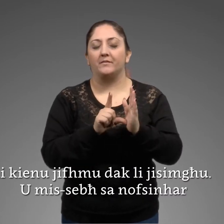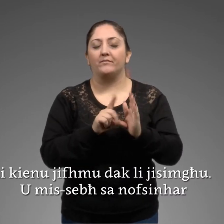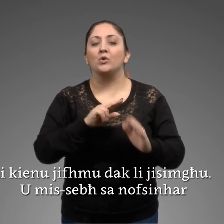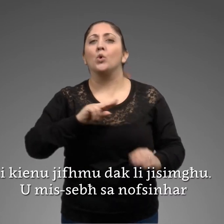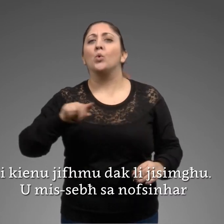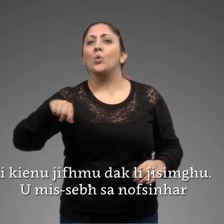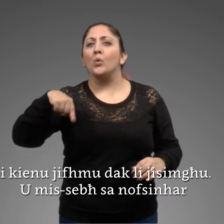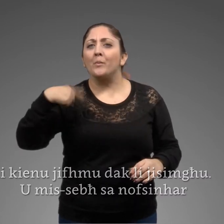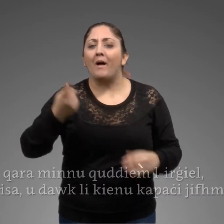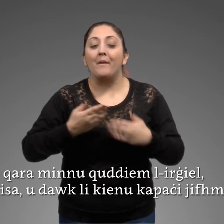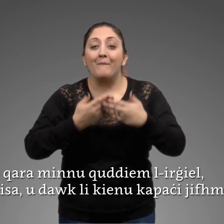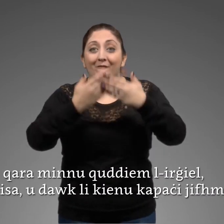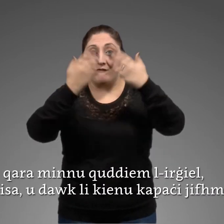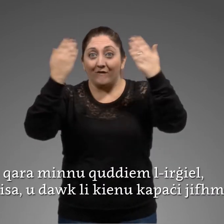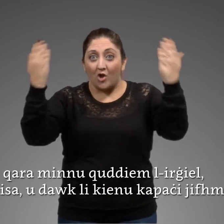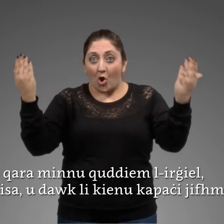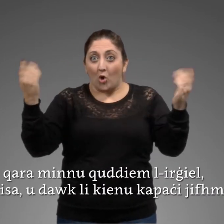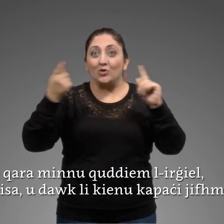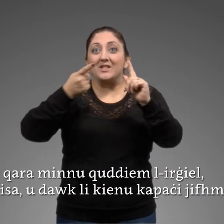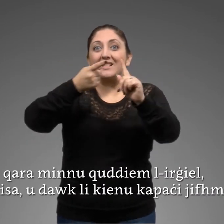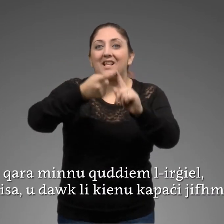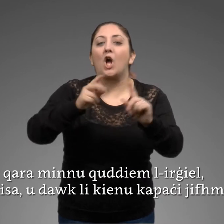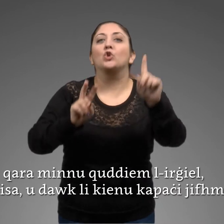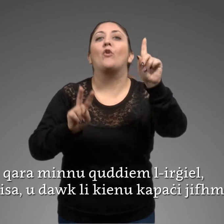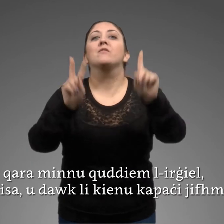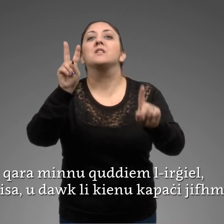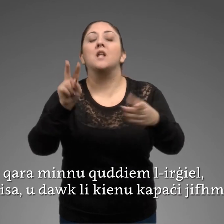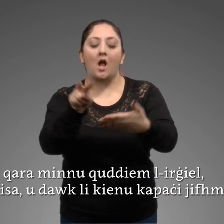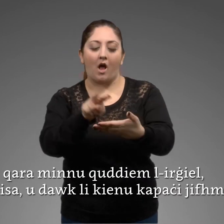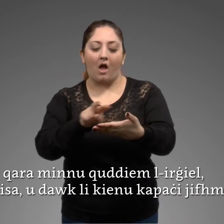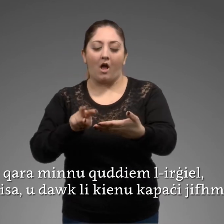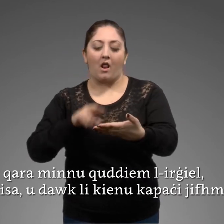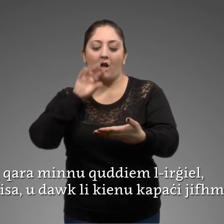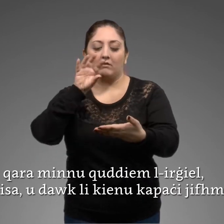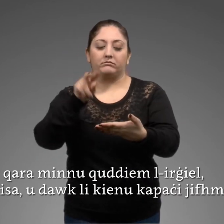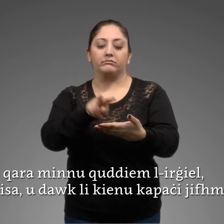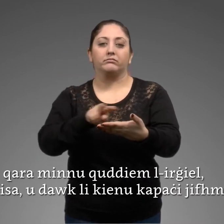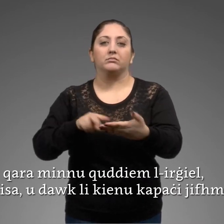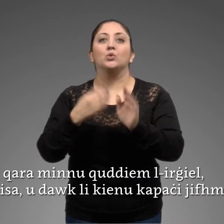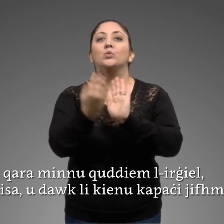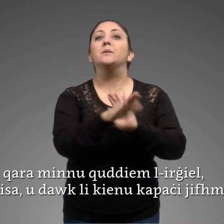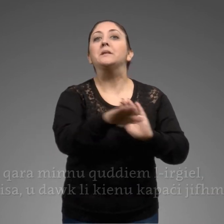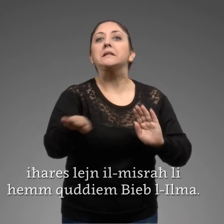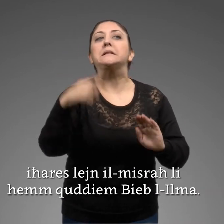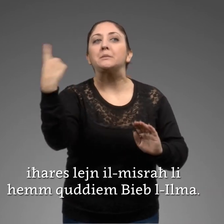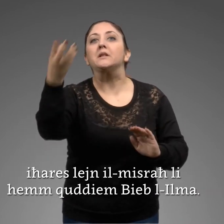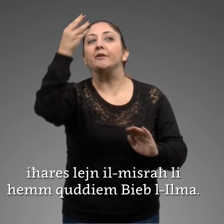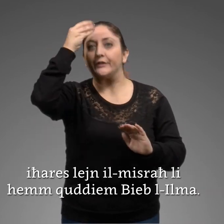s-sanof sinar gara minnu uddem li rġil, nisa u dak li kienu kapat jifmu jgħaris